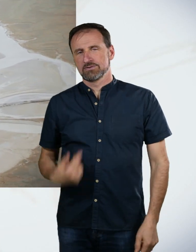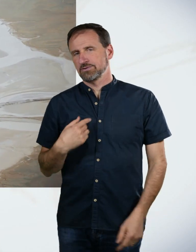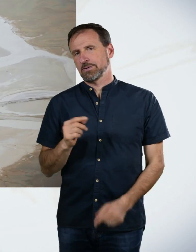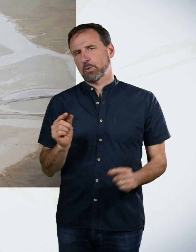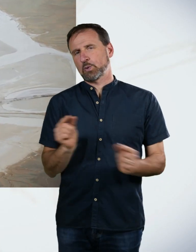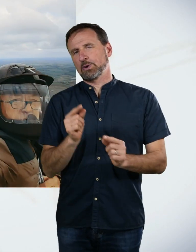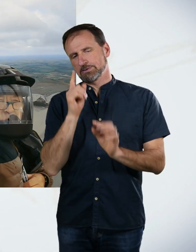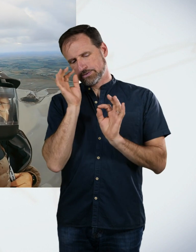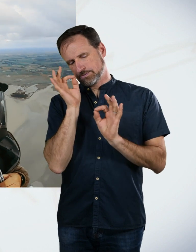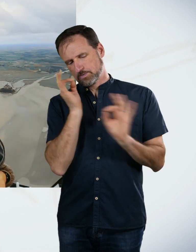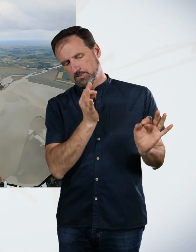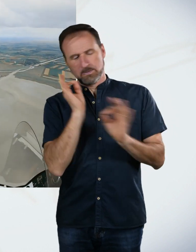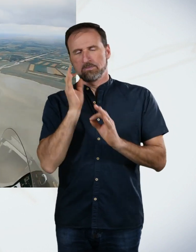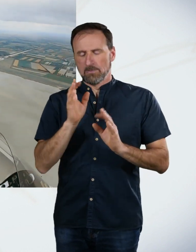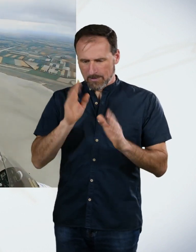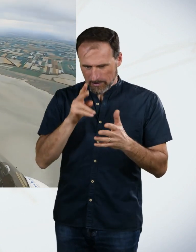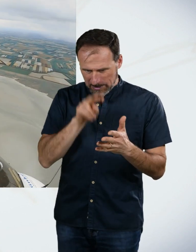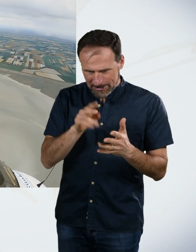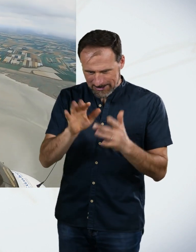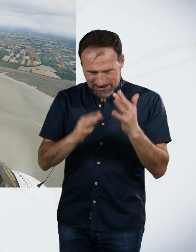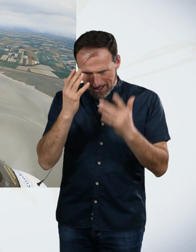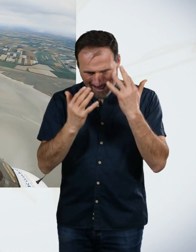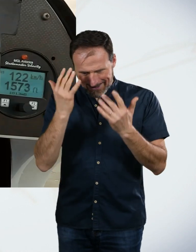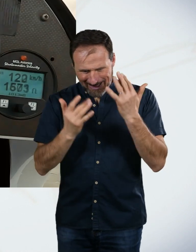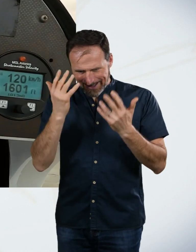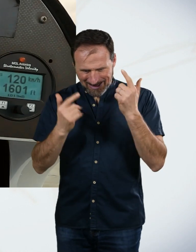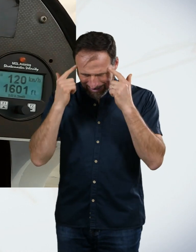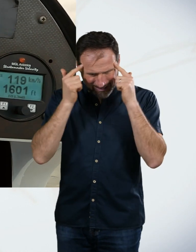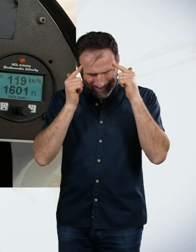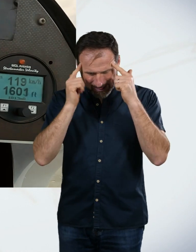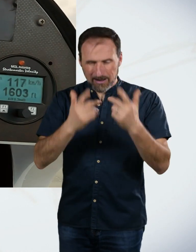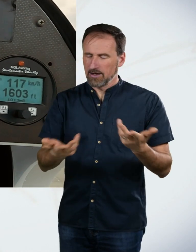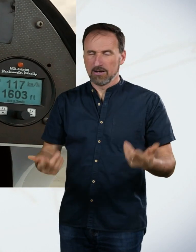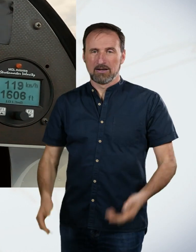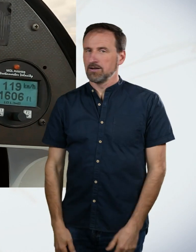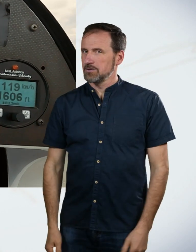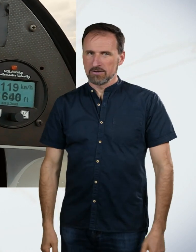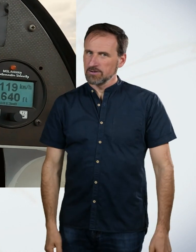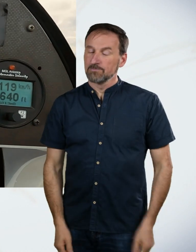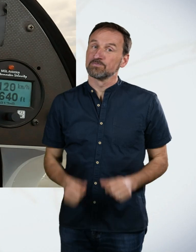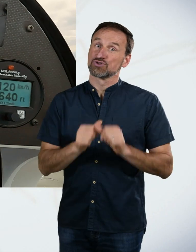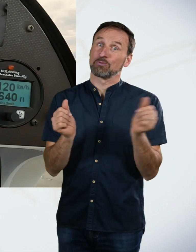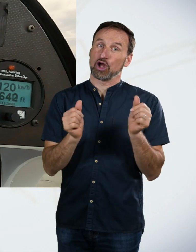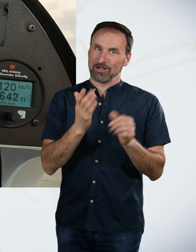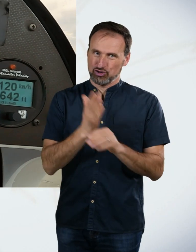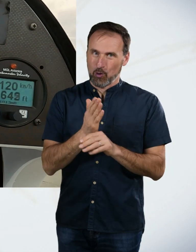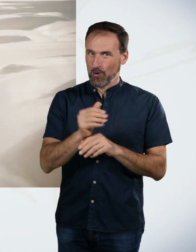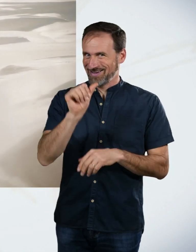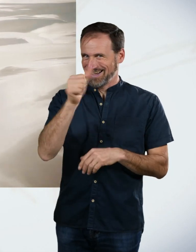draufgeblickt. Und dann habe ich gleich wieder auf meine Rechnung geschaut. Ich hatte ja ein Glück schon die erste Zahl. Ich habe ja